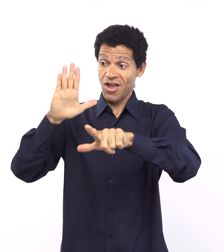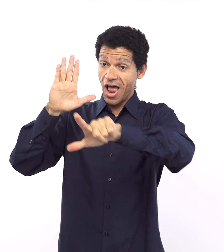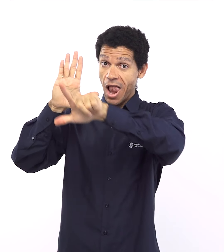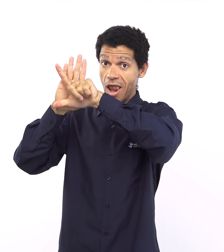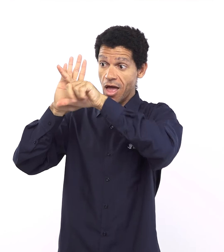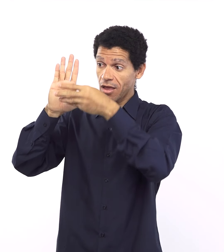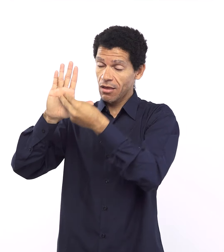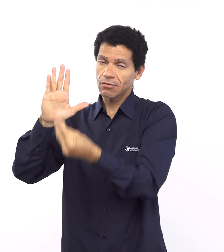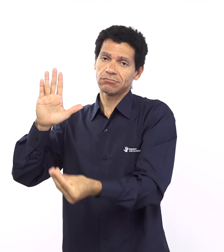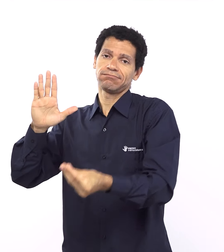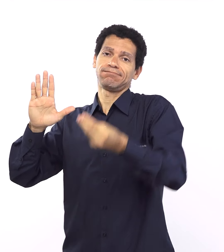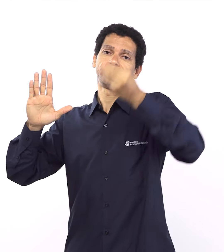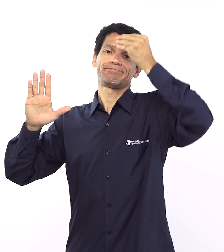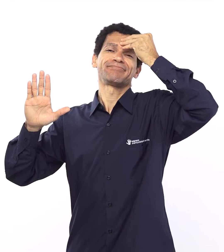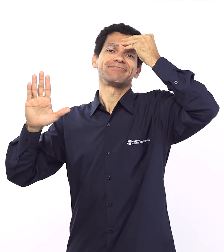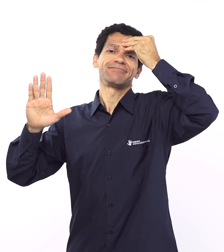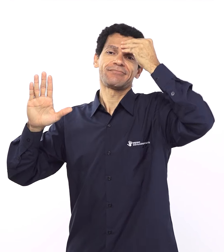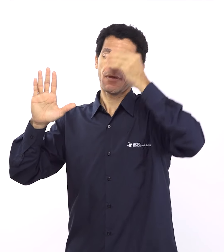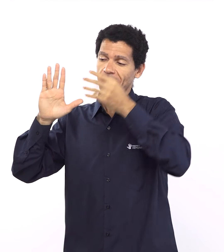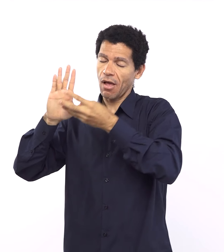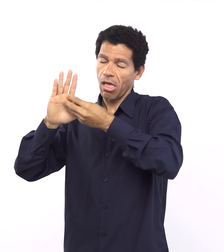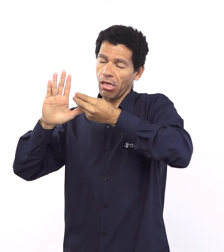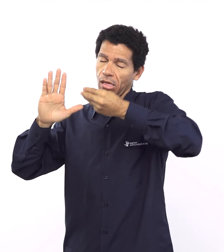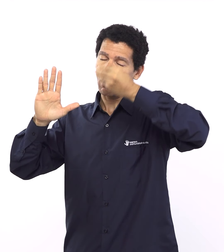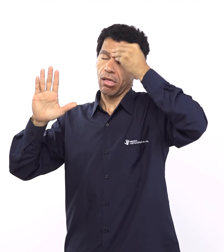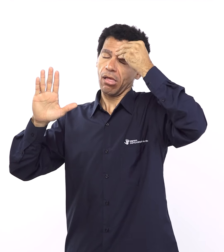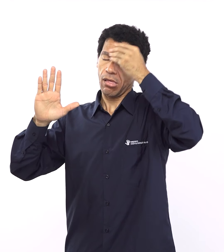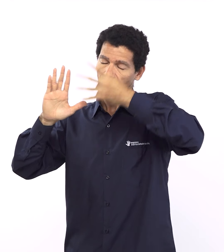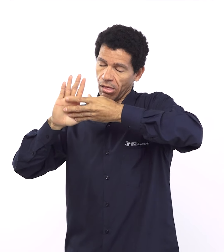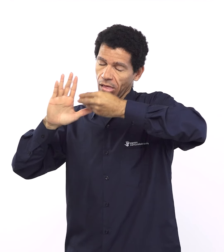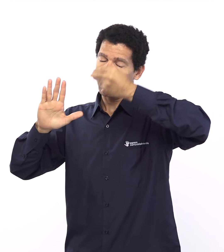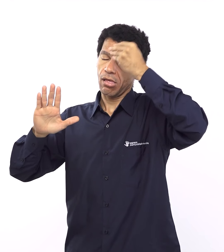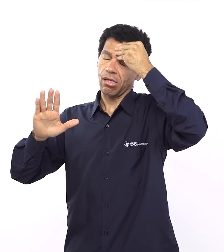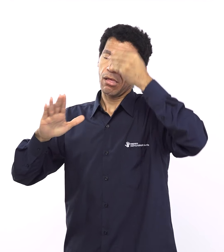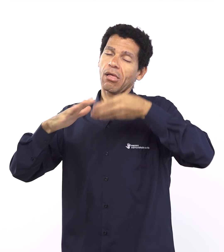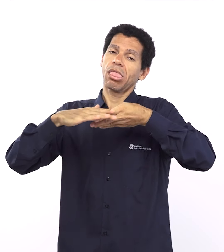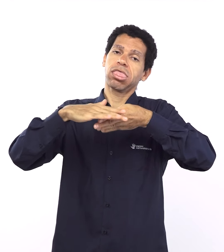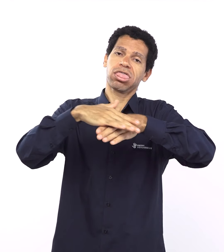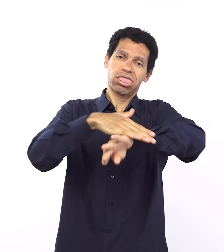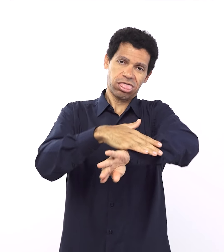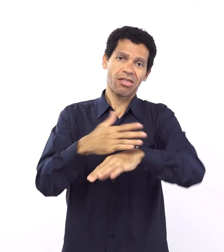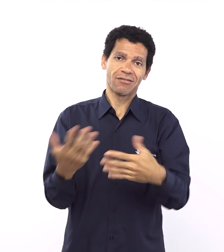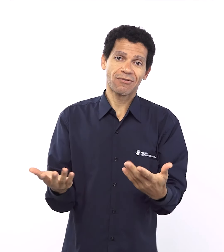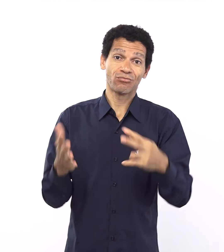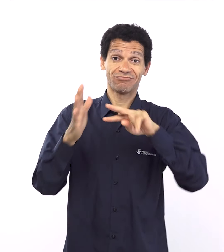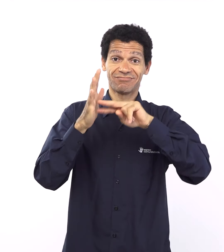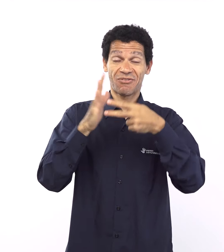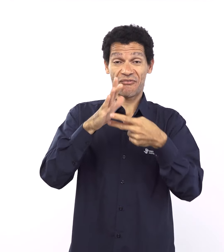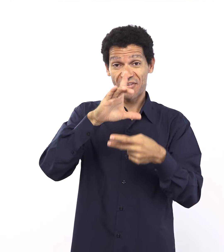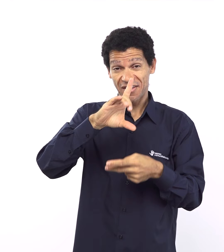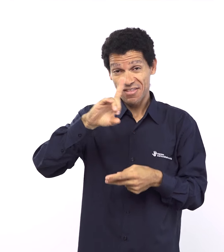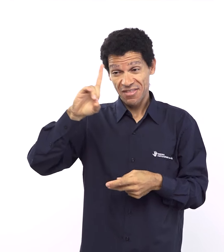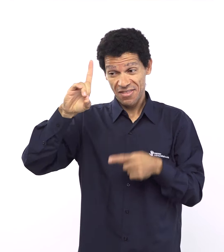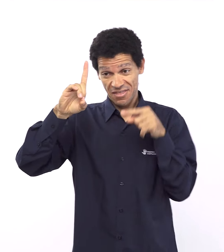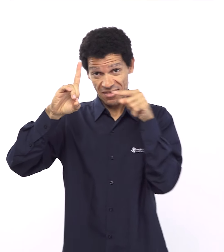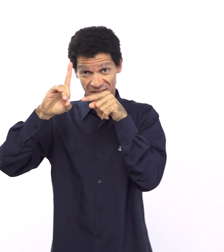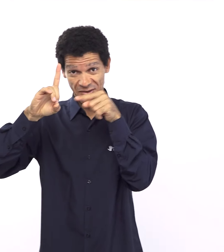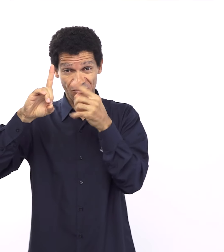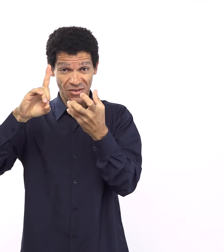essa parceria do ser humano em cumprir esses planos maravilhosos que ele tem para os seres humanos para esse mundo de salvação de